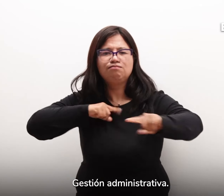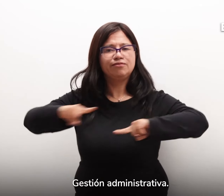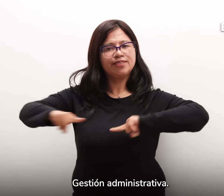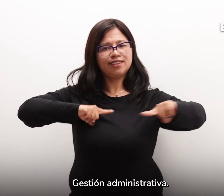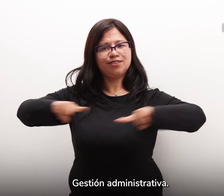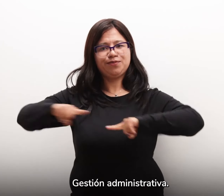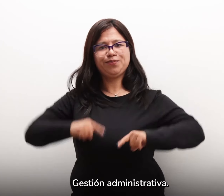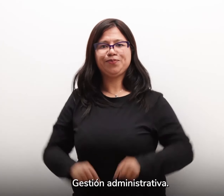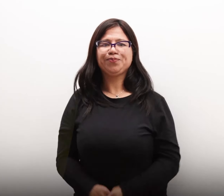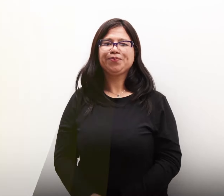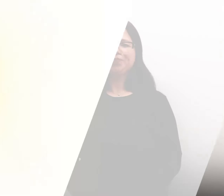administrativa